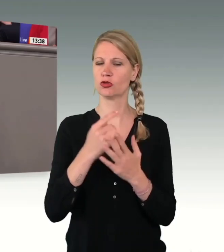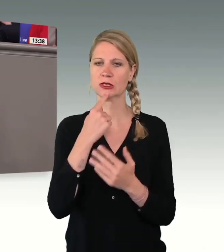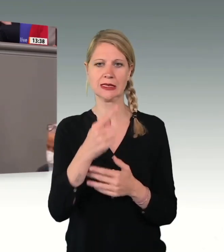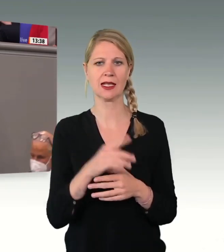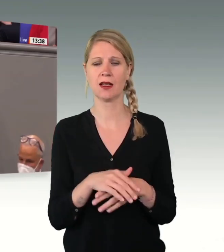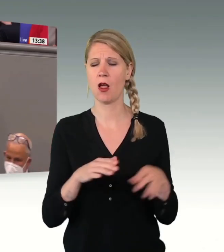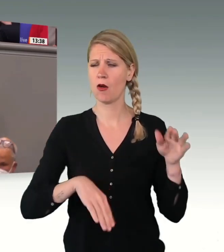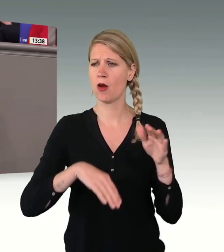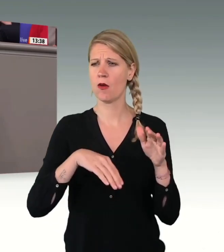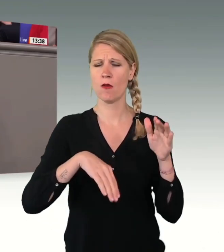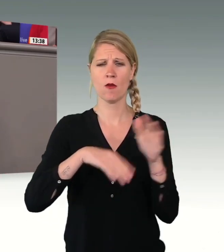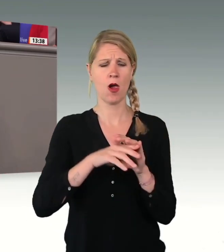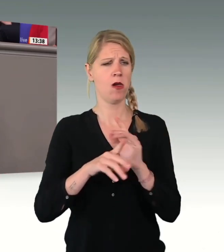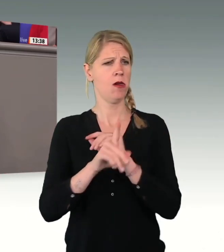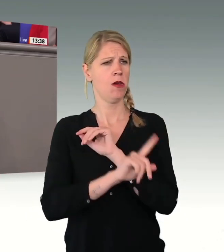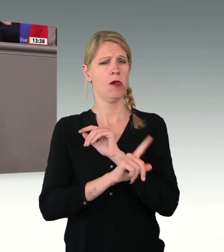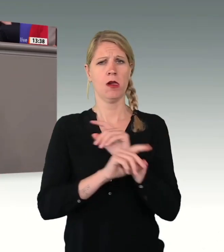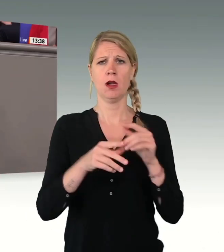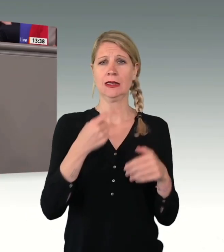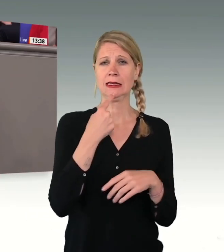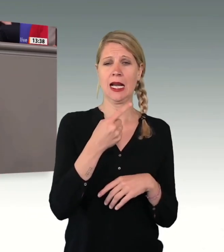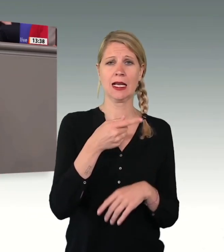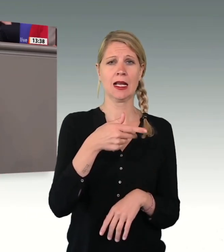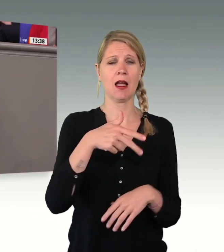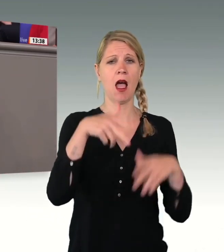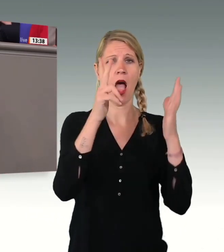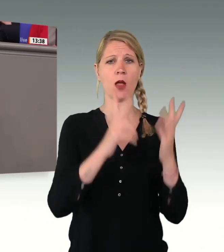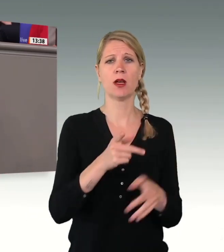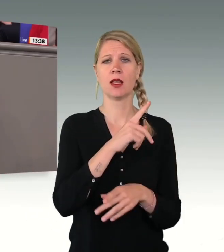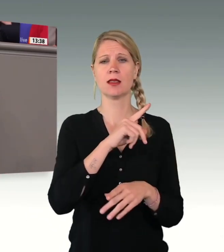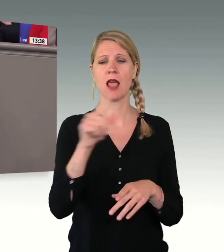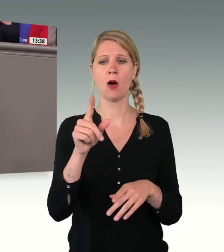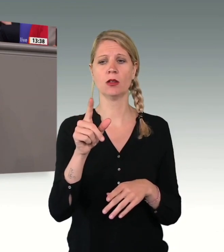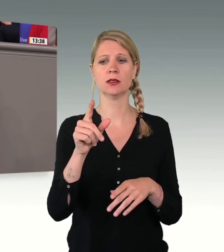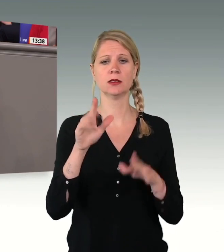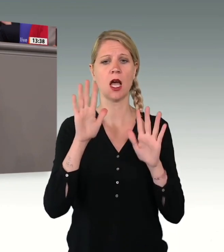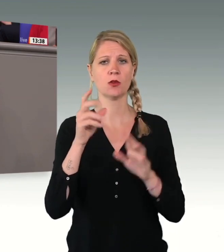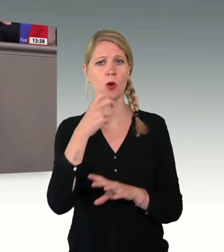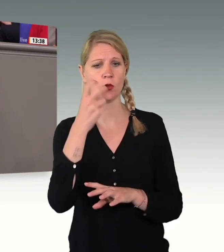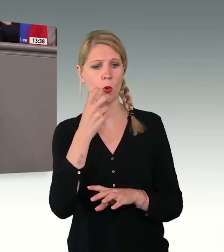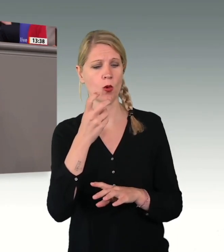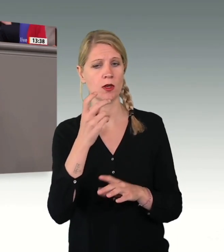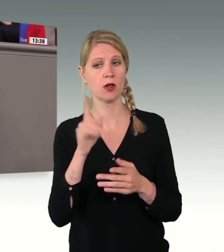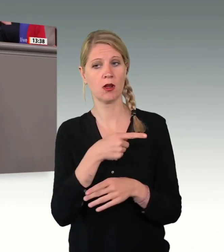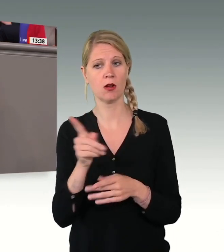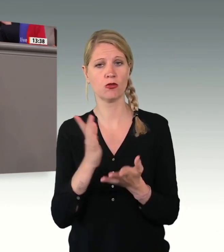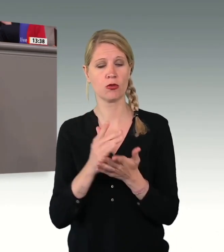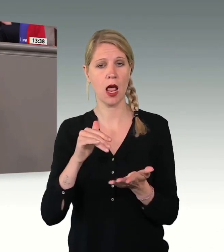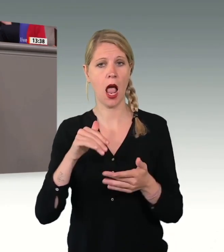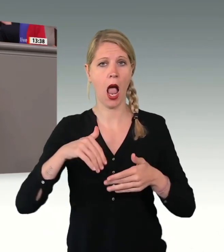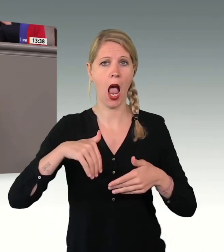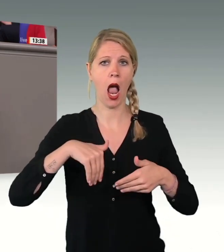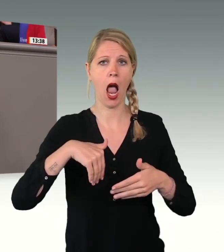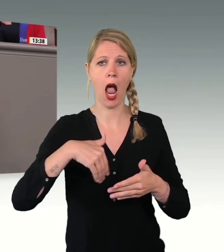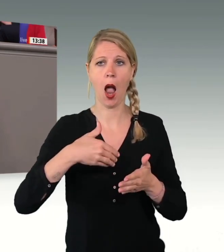irreführend, zu beklagen, dass 800 000 abgelehnte Asylsuchende noch im Land sein, wie Sie es in Ihrem Antrag formulieren. Im